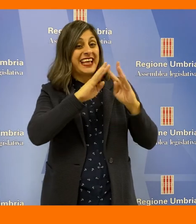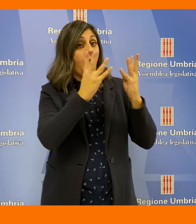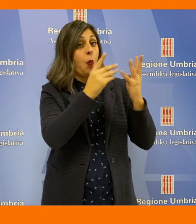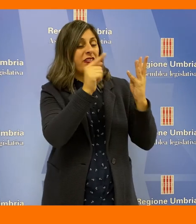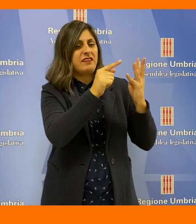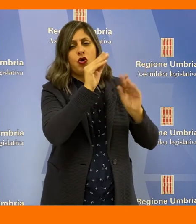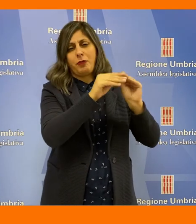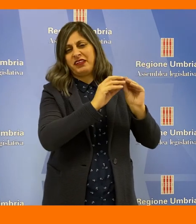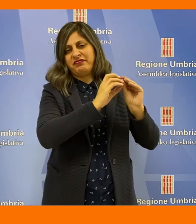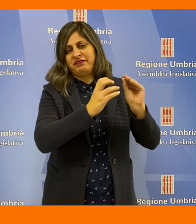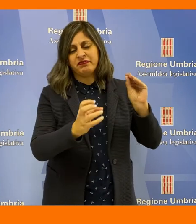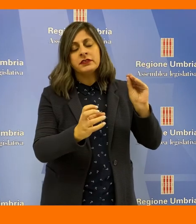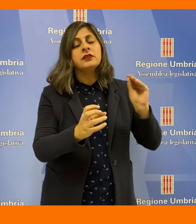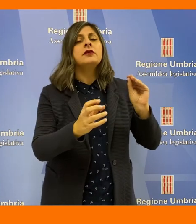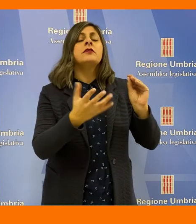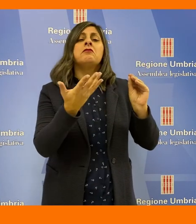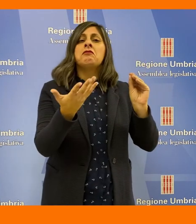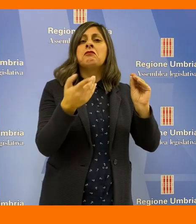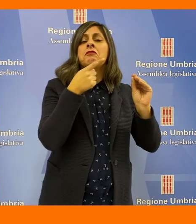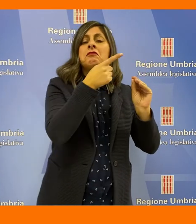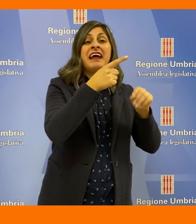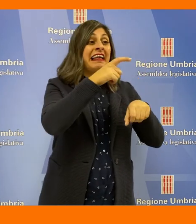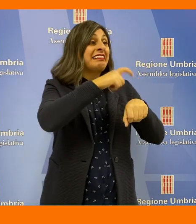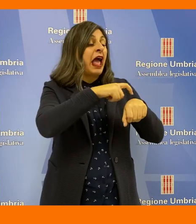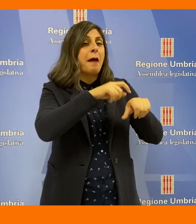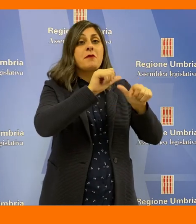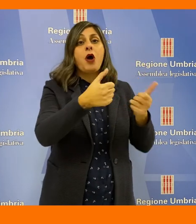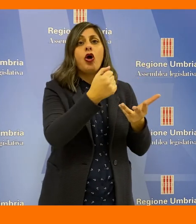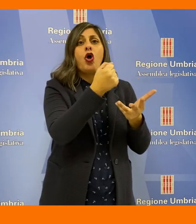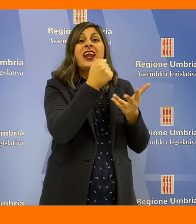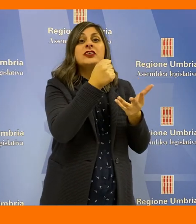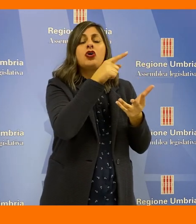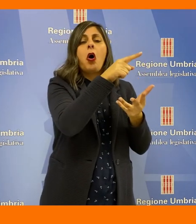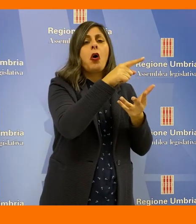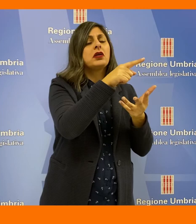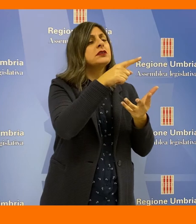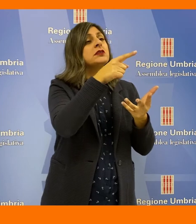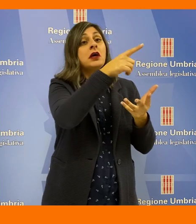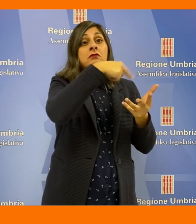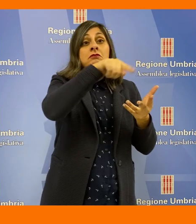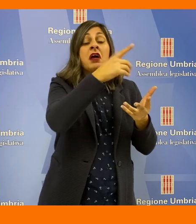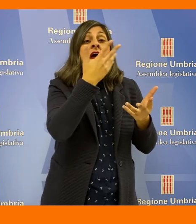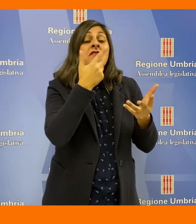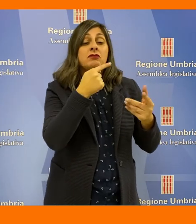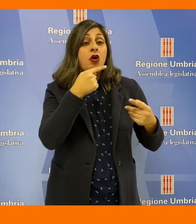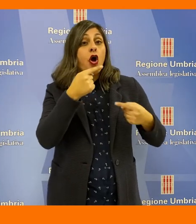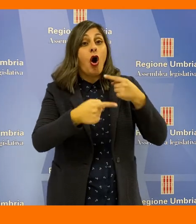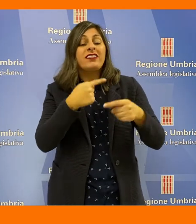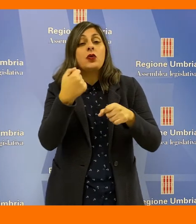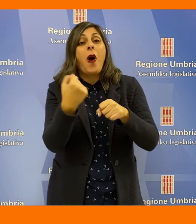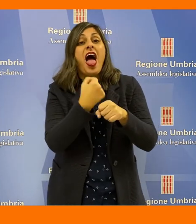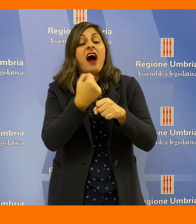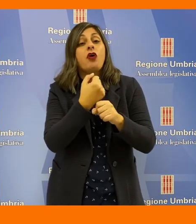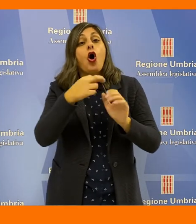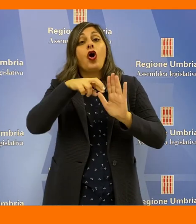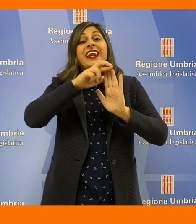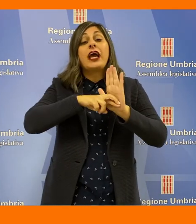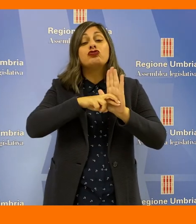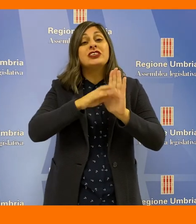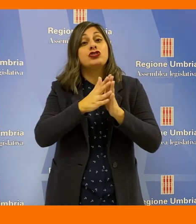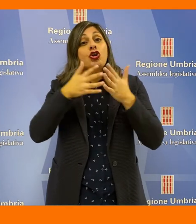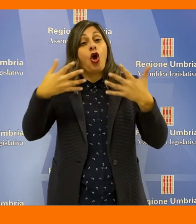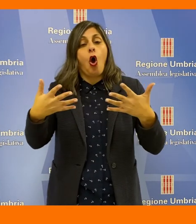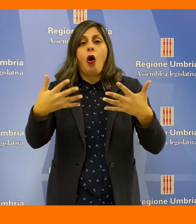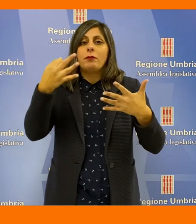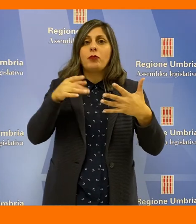sapere dall'esecutivo tra le altre domande con quali modalità, tempistiche e risorse intende assicurare la continuità del lavoro del